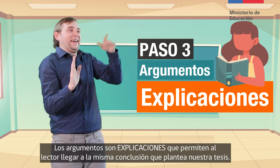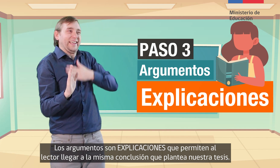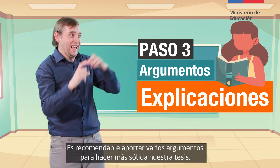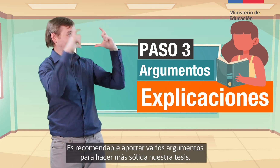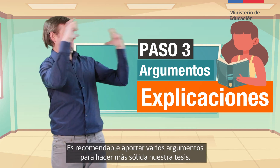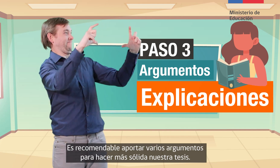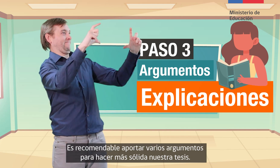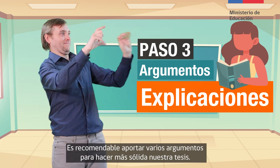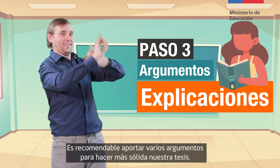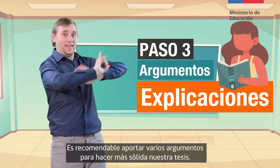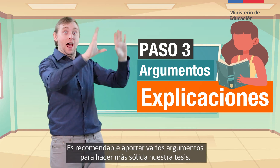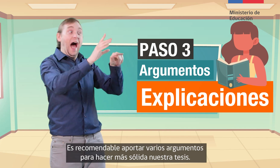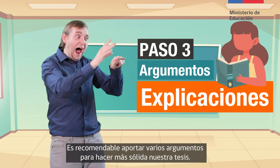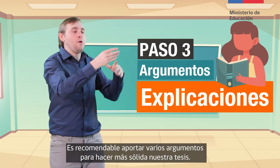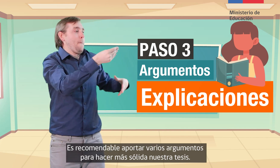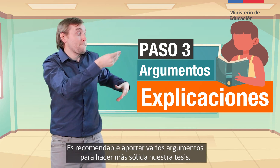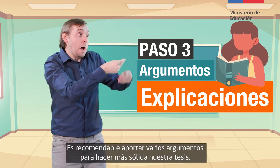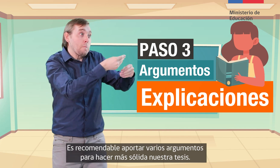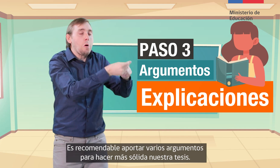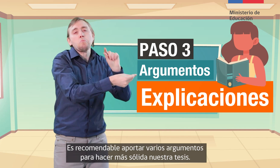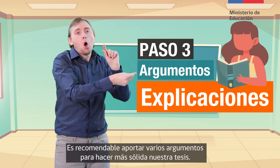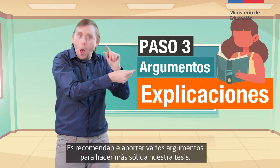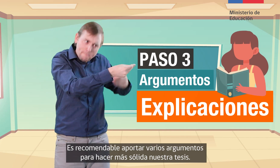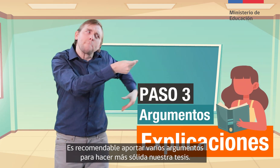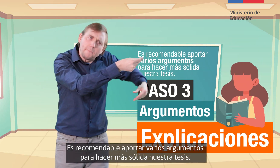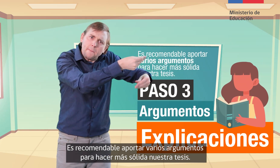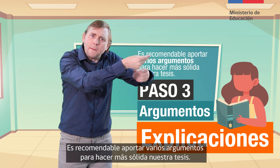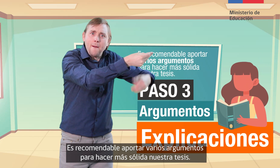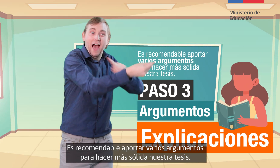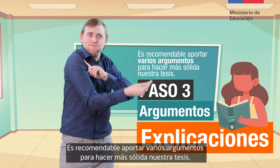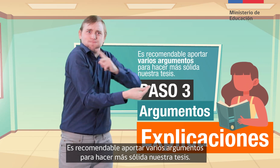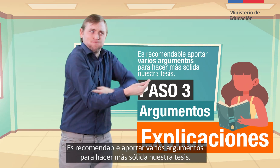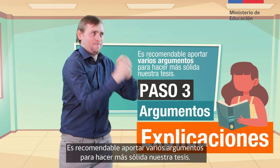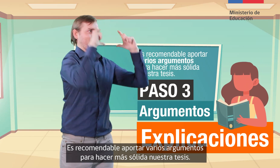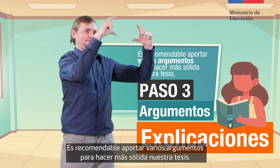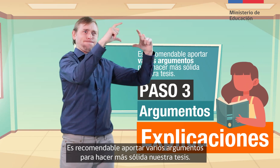Es recomendable aportar varios argumentos para hacer más sólida nuestra tesis.